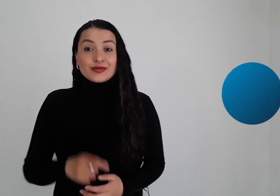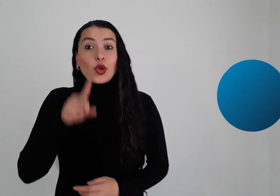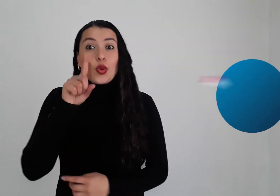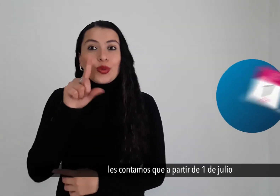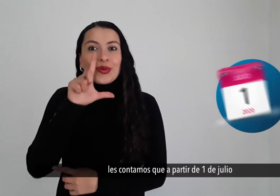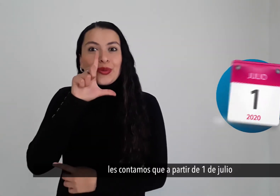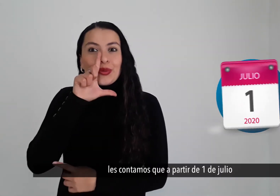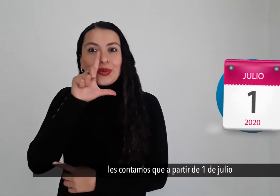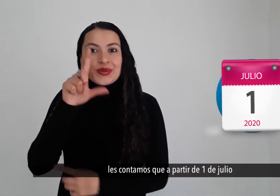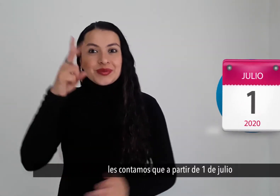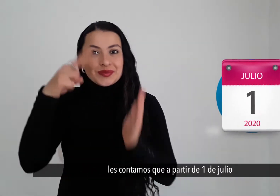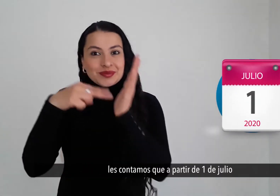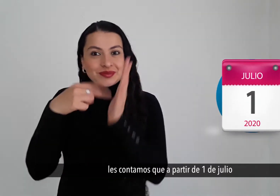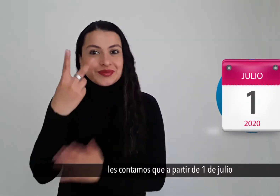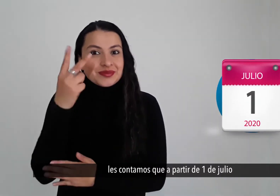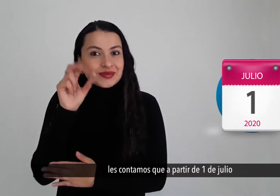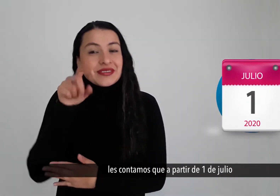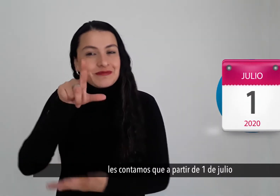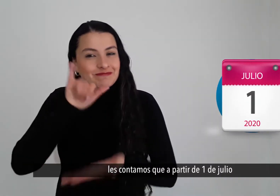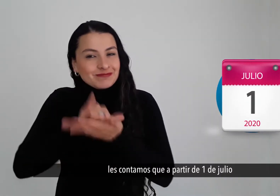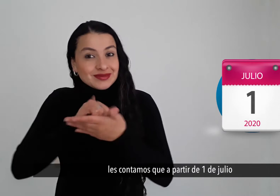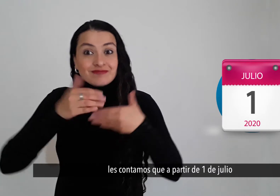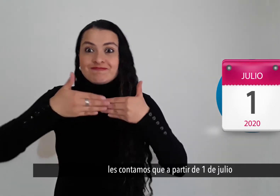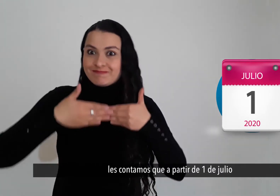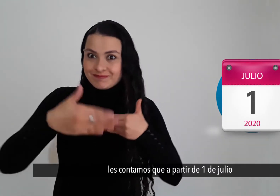les contamos que a partir del 1 de julio